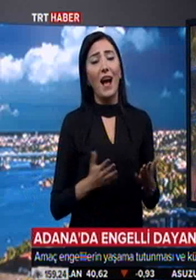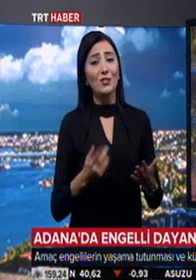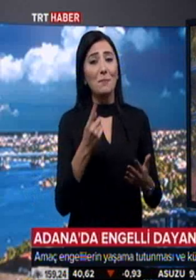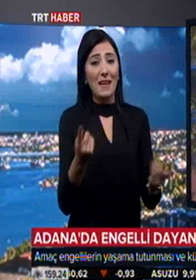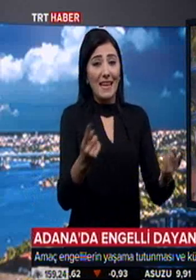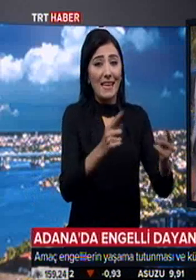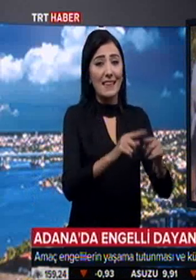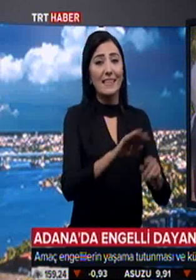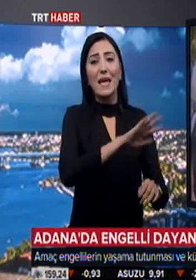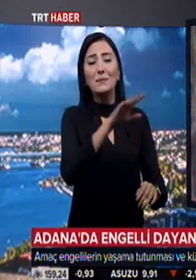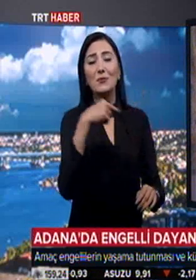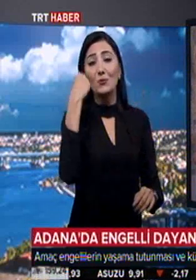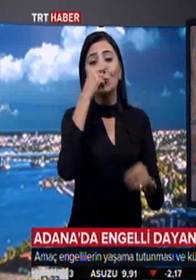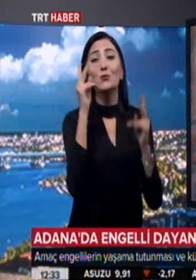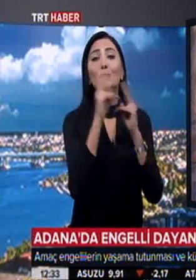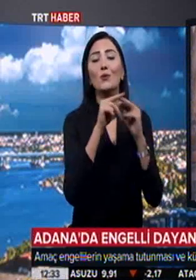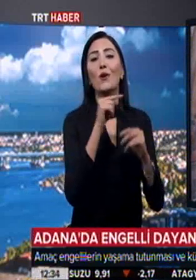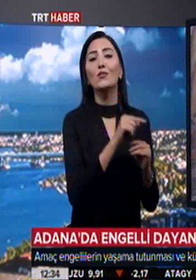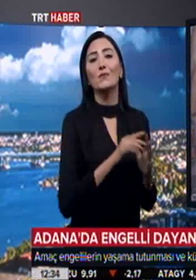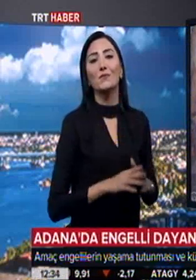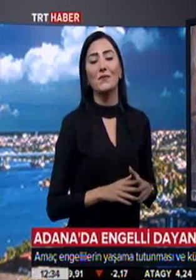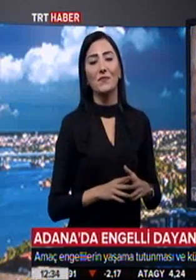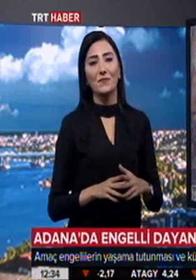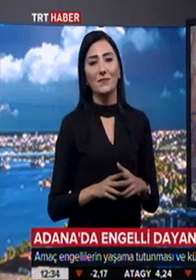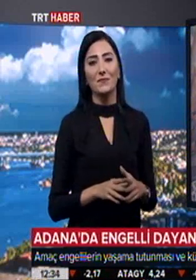Ancak bir araya geldiklerinde hepsinin yüzü gülüyor.